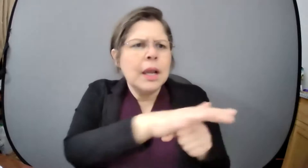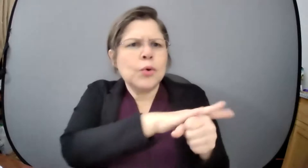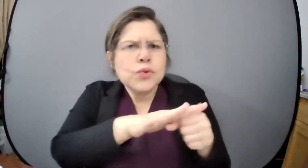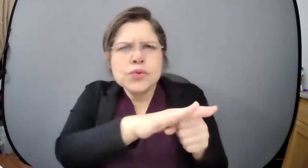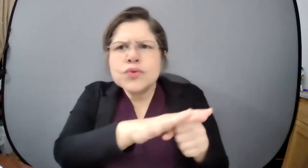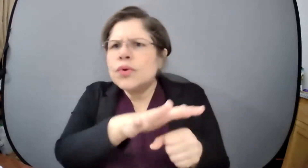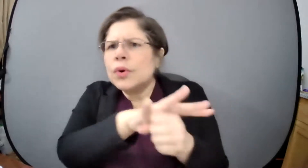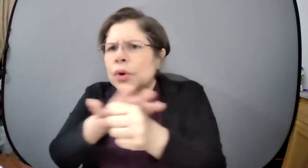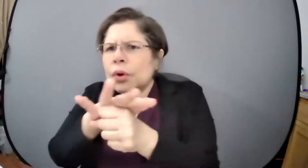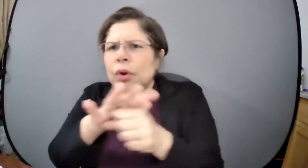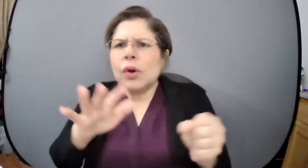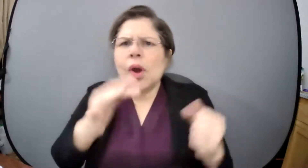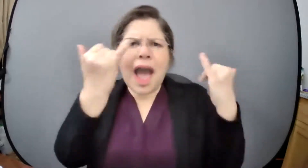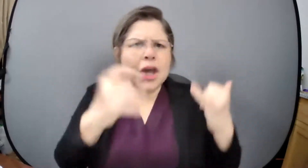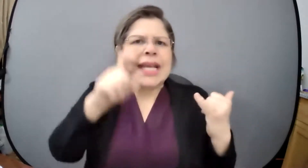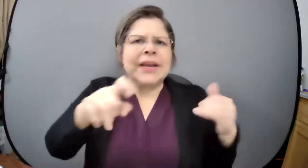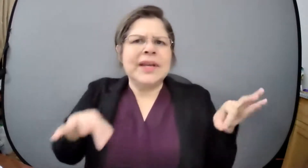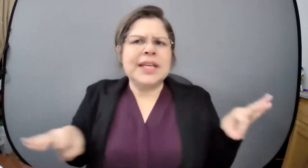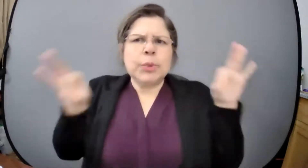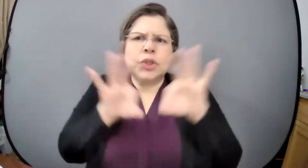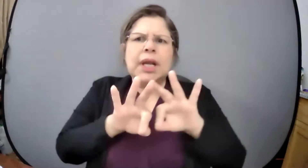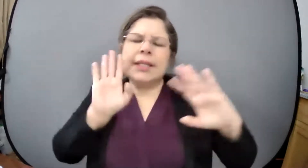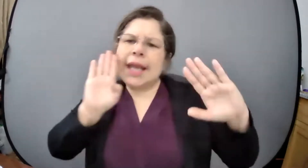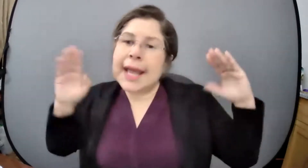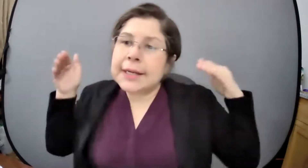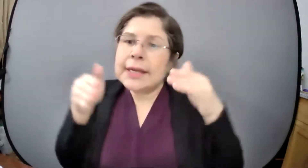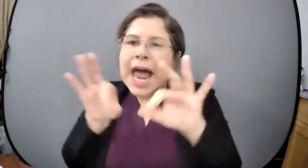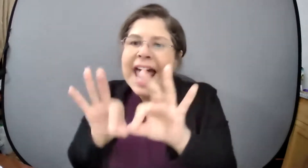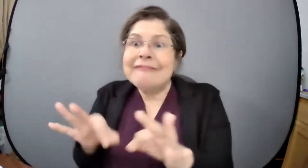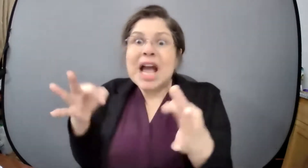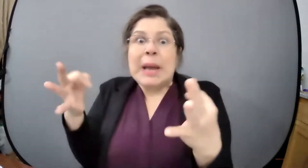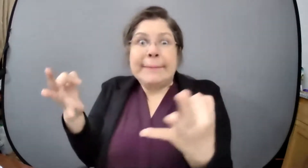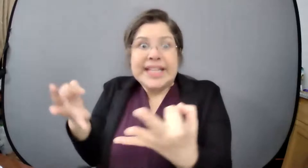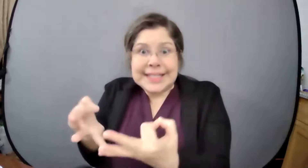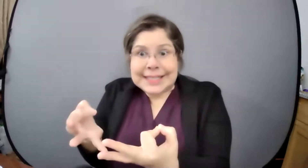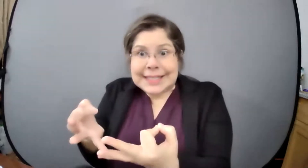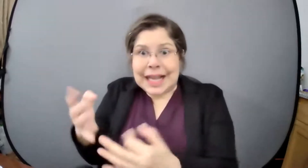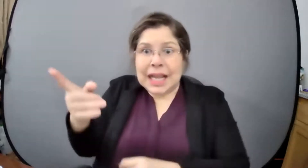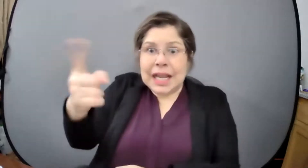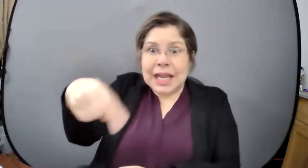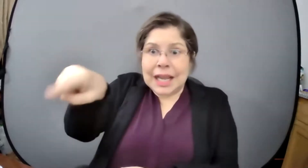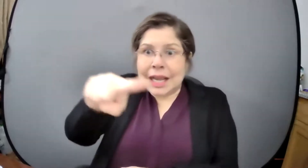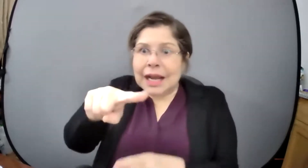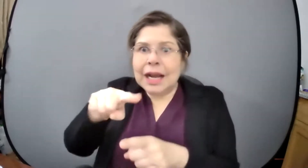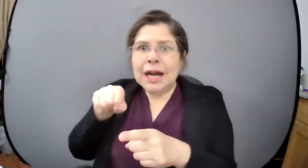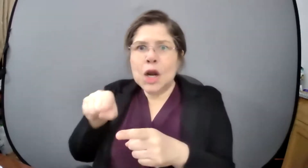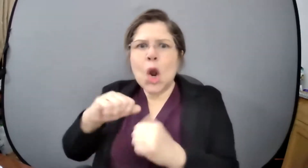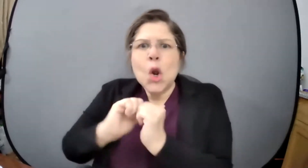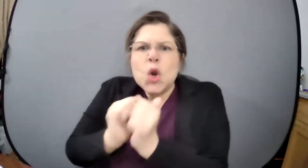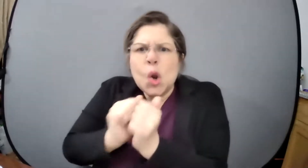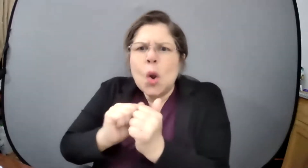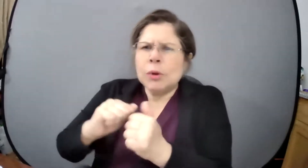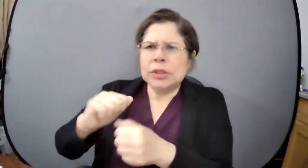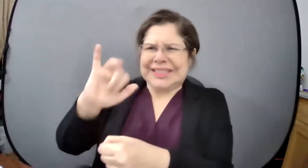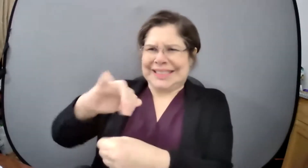un todo y como desde ese mismo espacio que compartimos podemos ver la COVID y lo que vivimos de distintas maneras